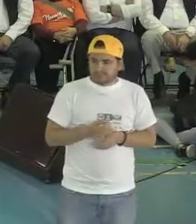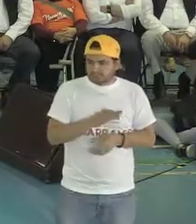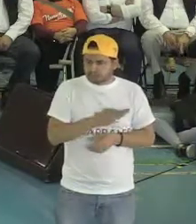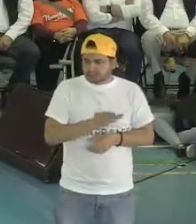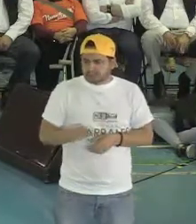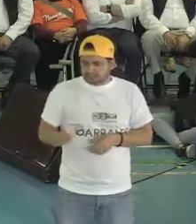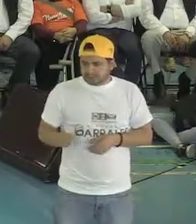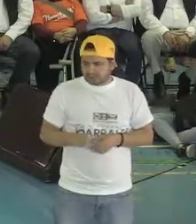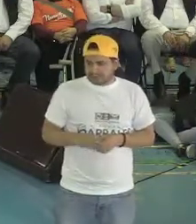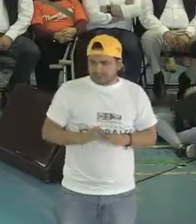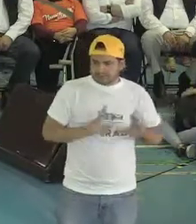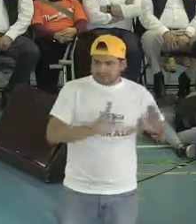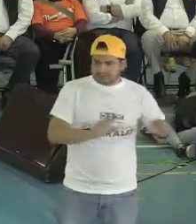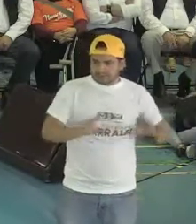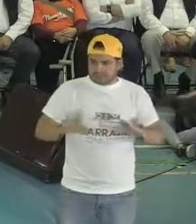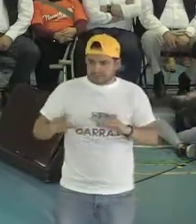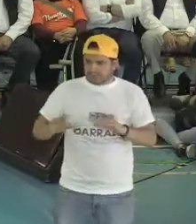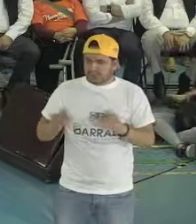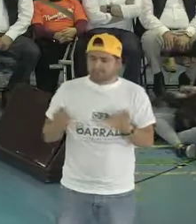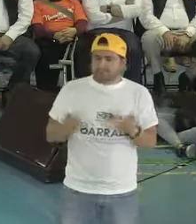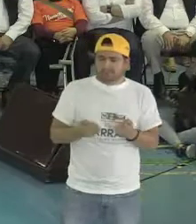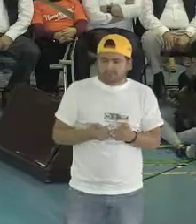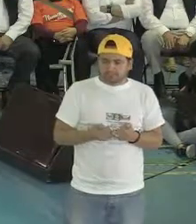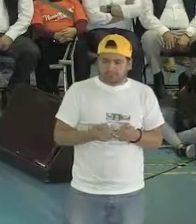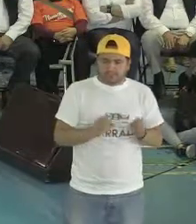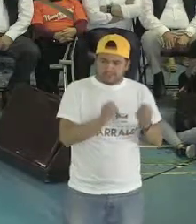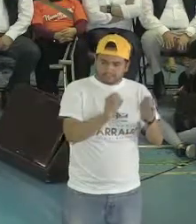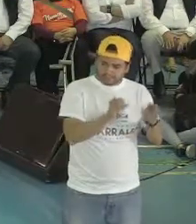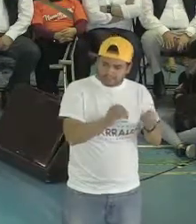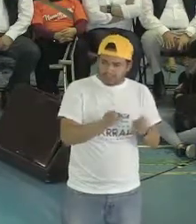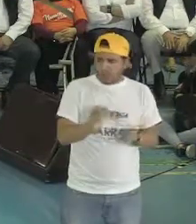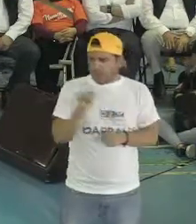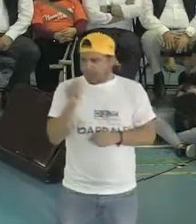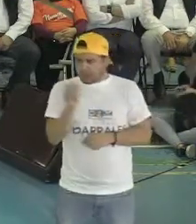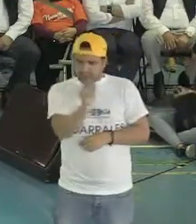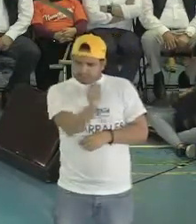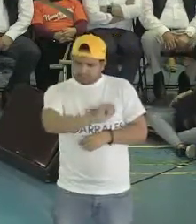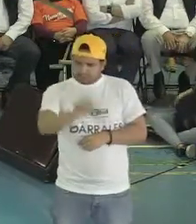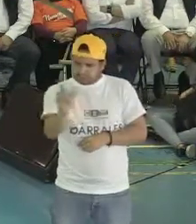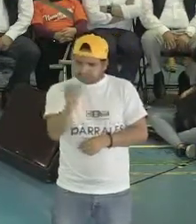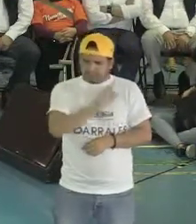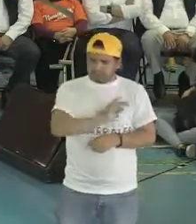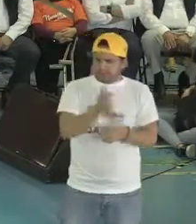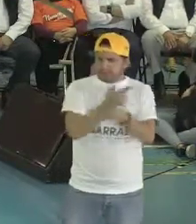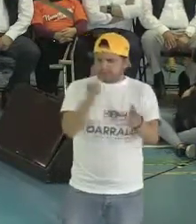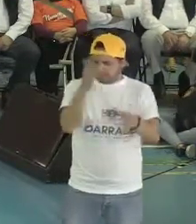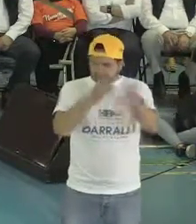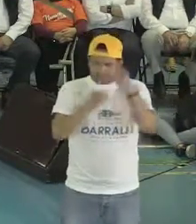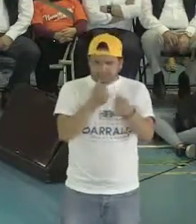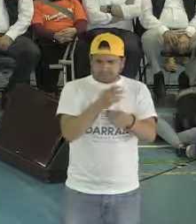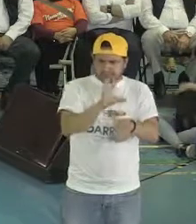capacitarse, de aprender oficios, profesiones que les permitan valerse por sí mismos.